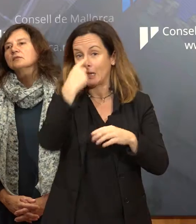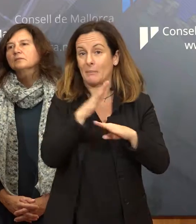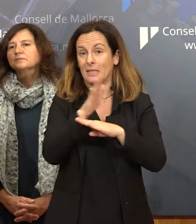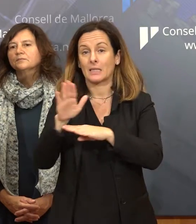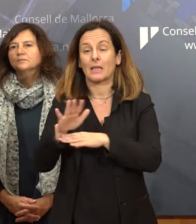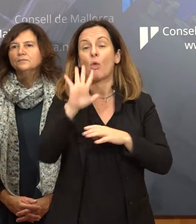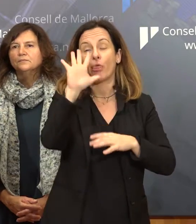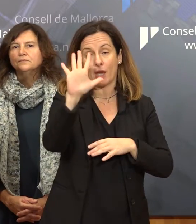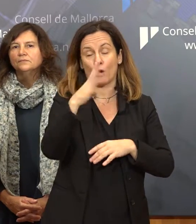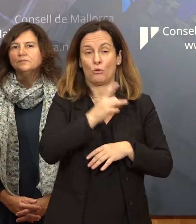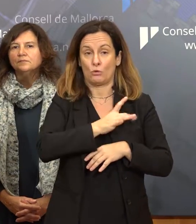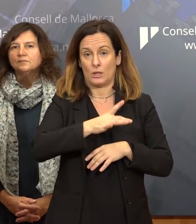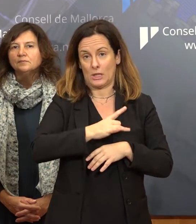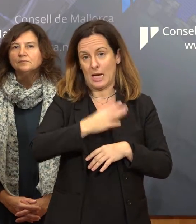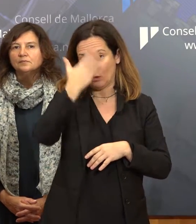majoritaris